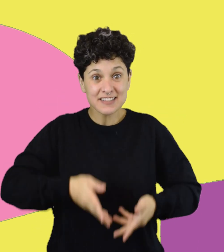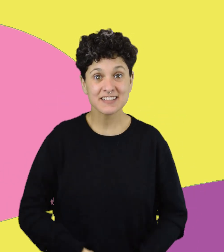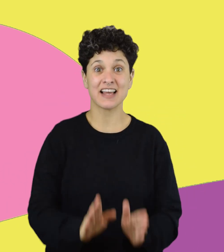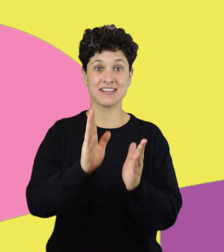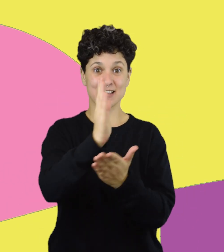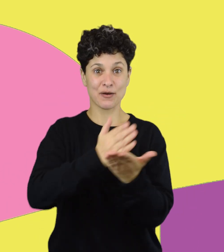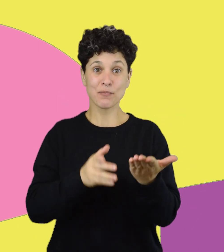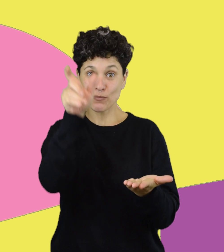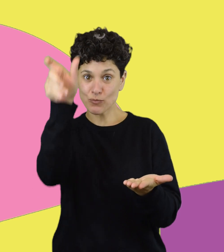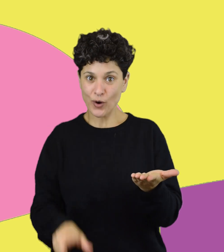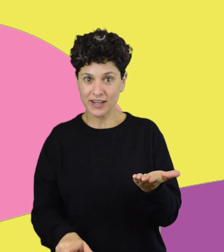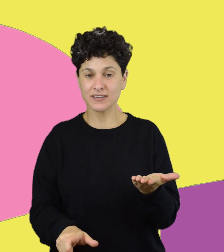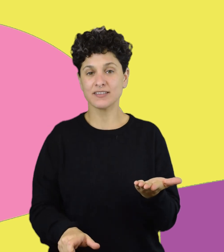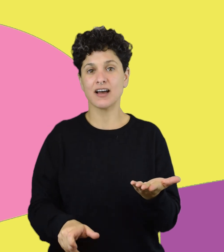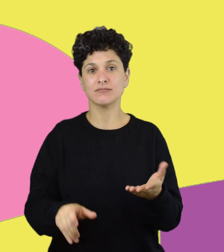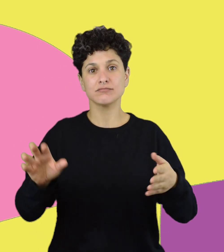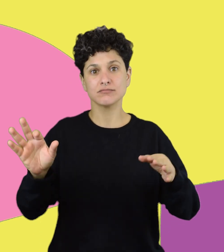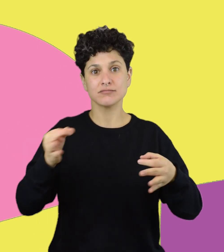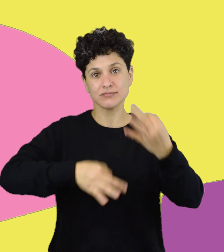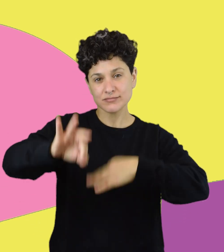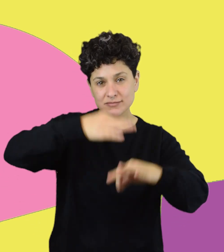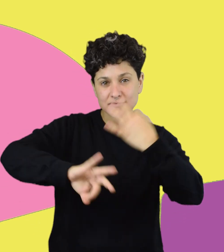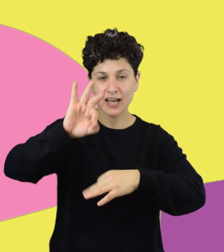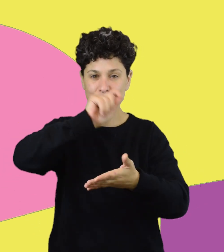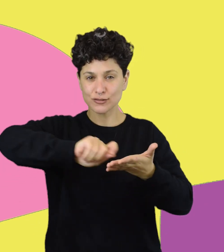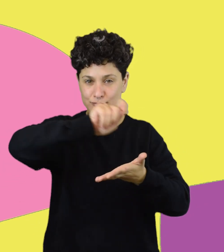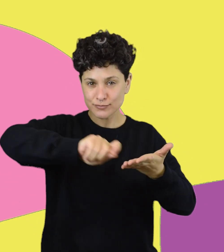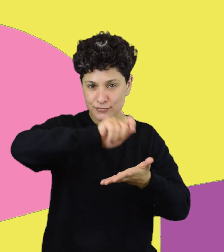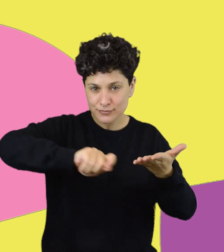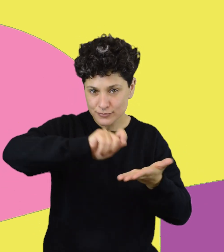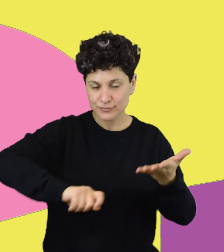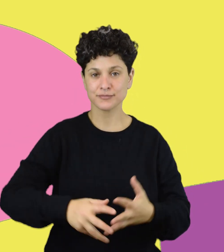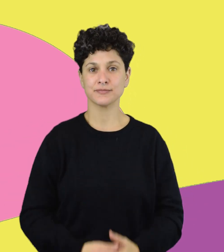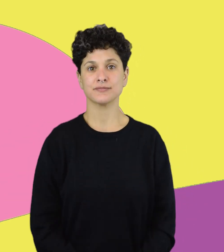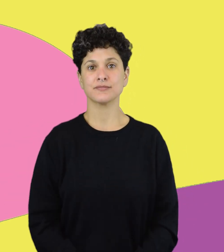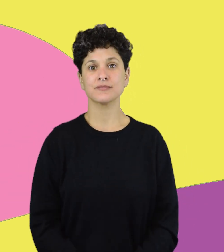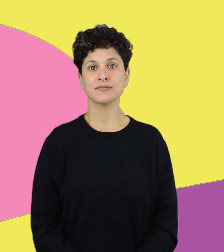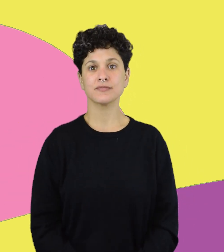dramaturgo, letrista y compositor de más de 200 obras de tango rioplatense.